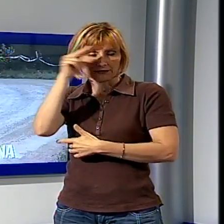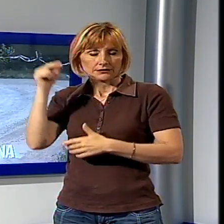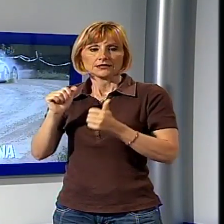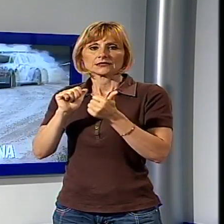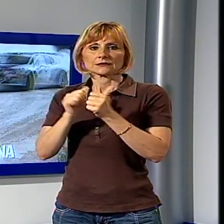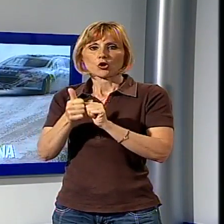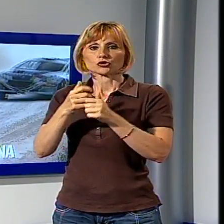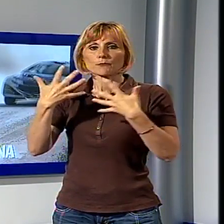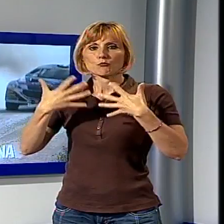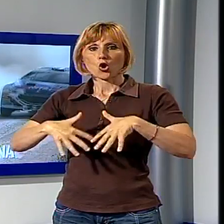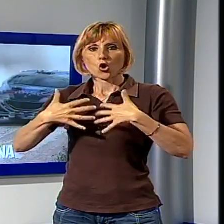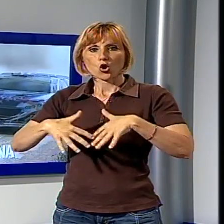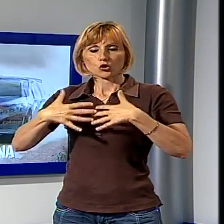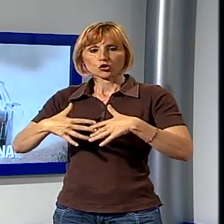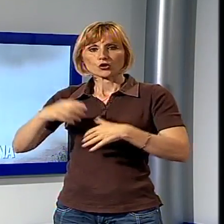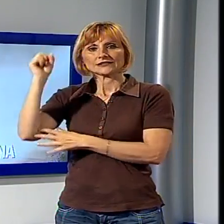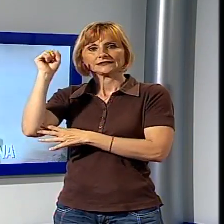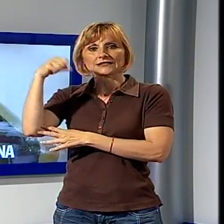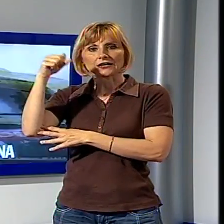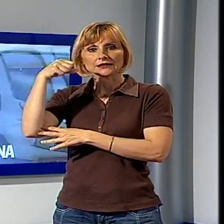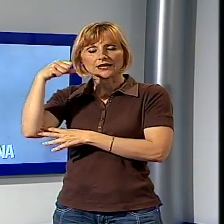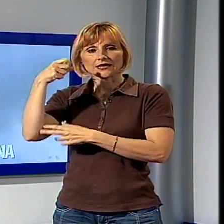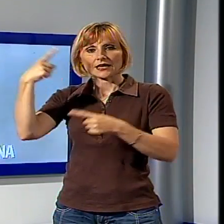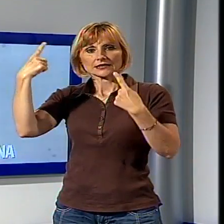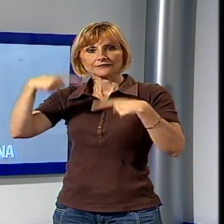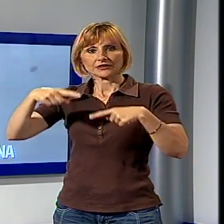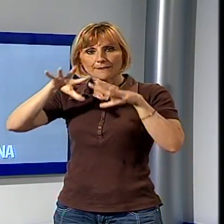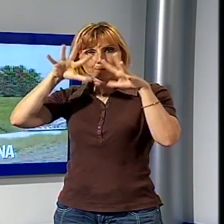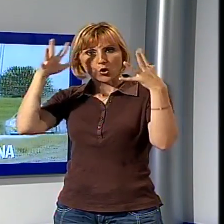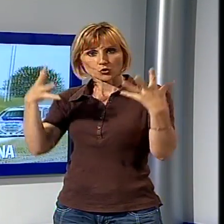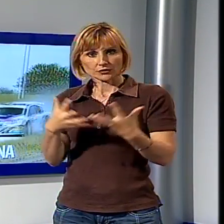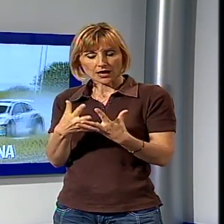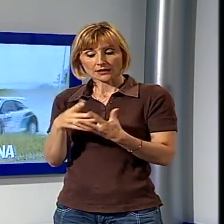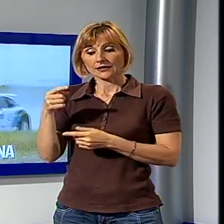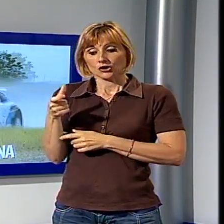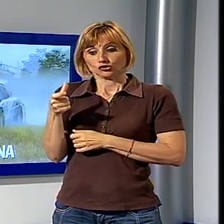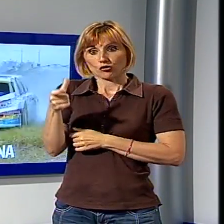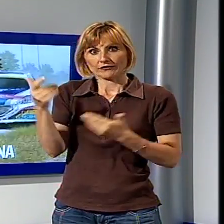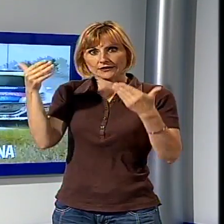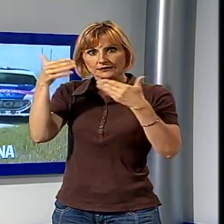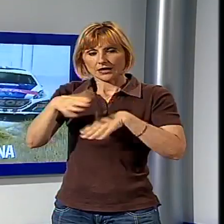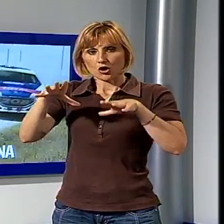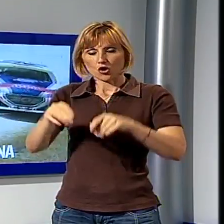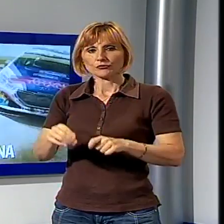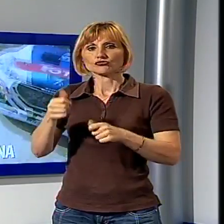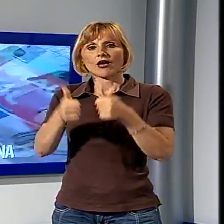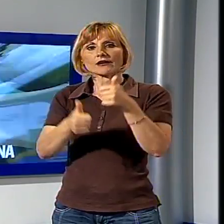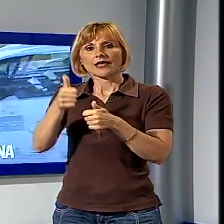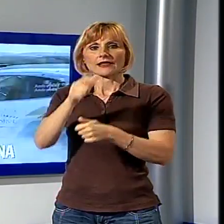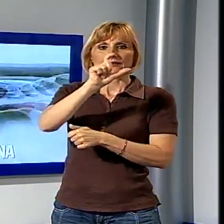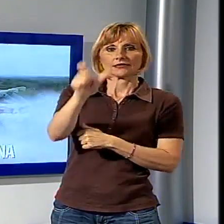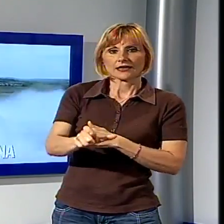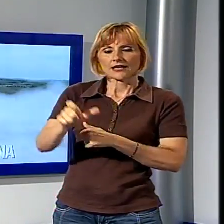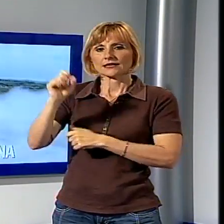sfida mondiale Andreucci in Sardegna il pluricampione italiano impegnato da giovedì sera nel rally Italia-Sardegna